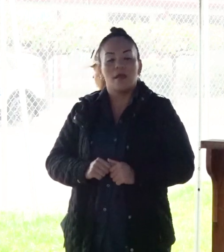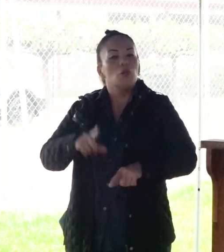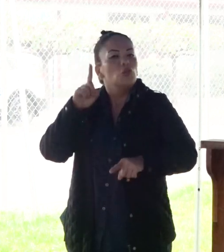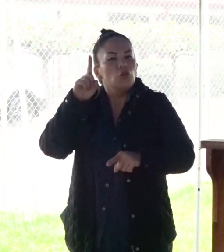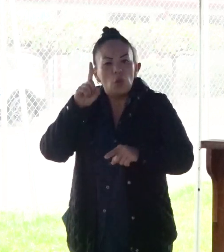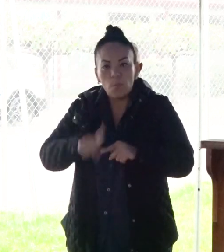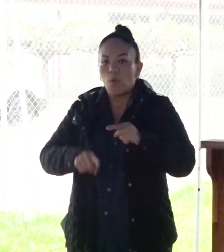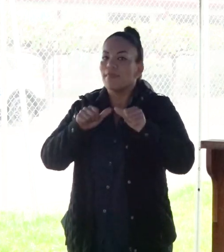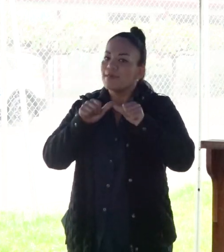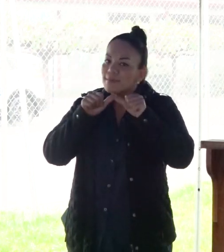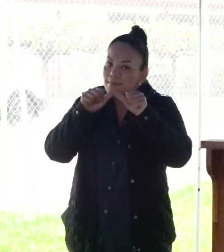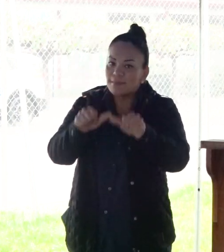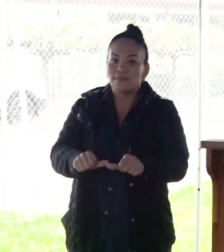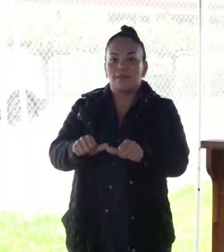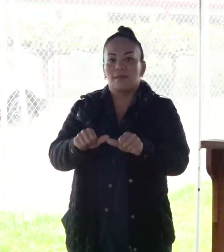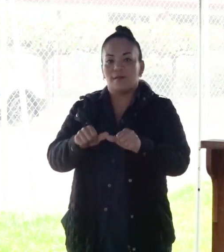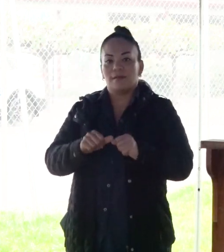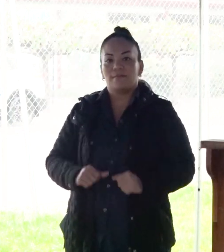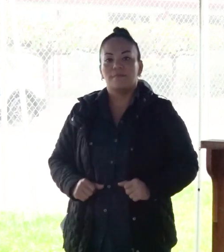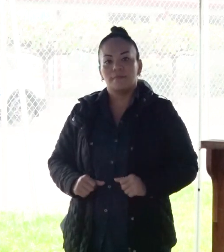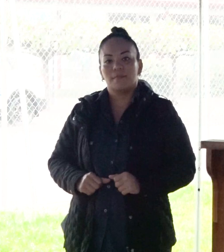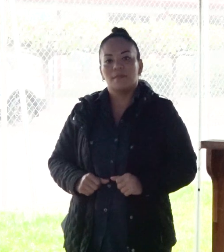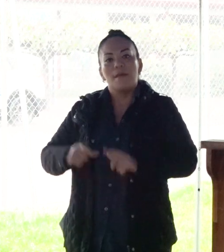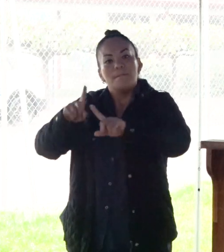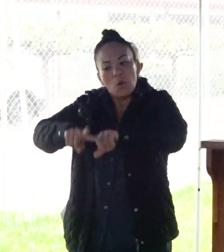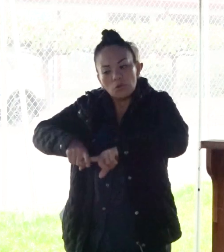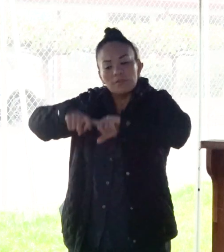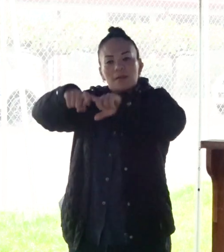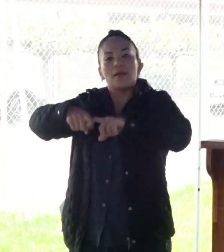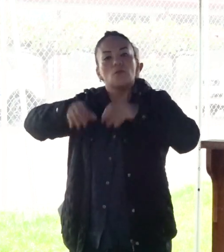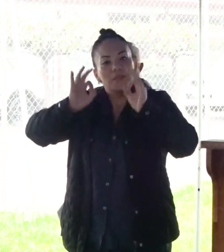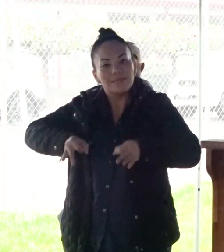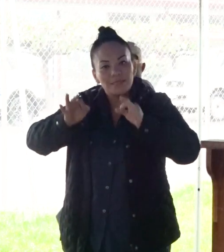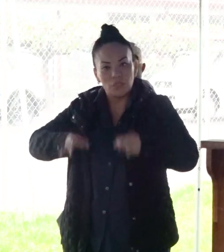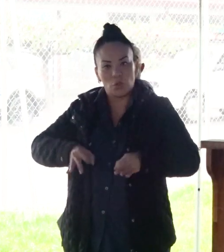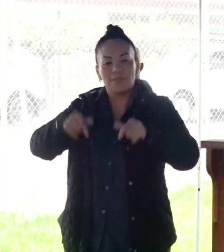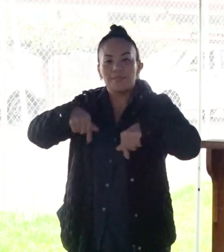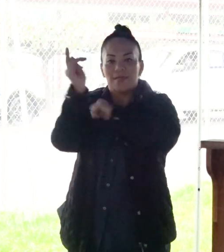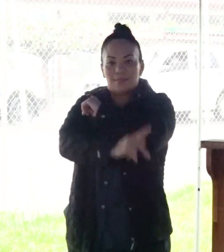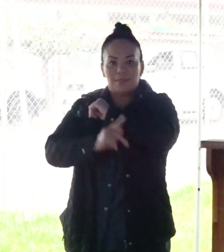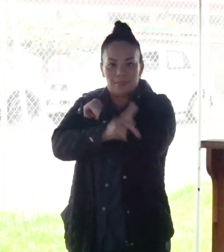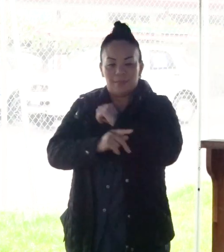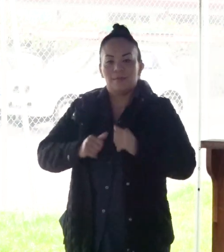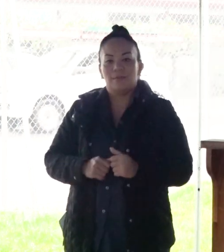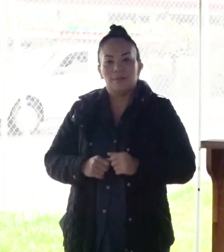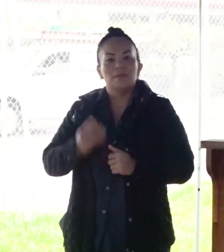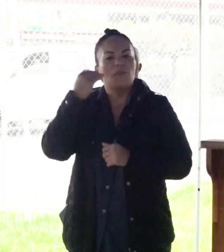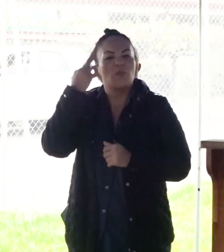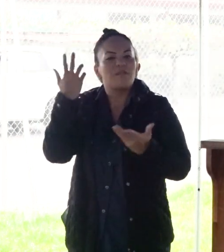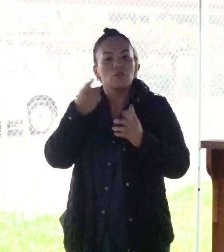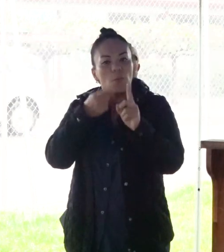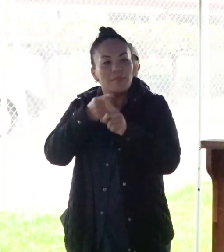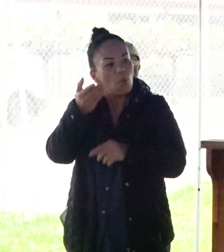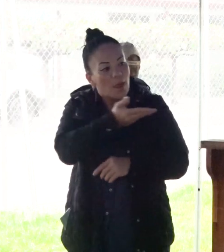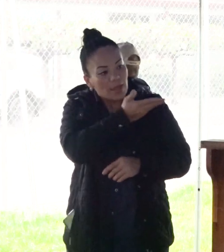puede seguir postergando decisiones en este país, porque por ellos.